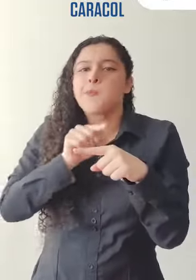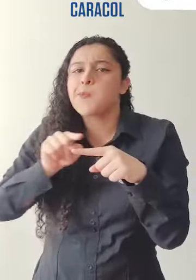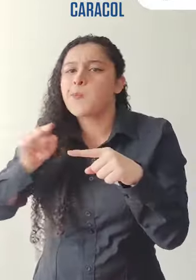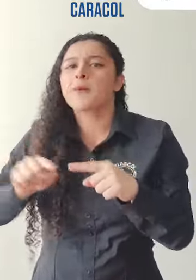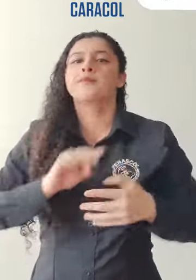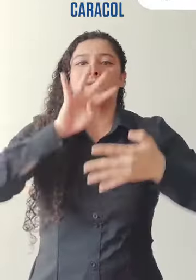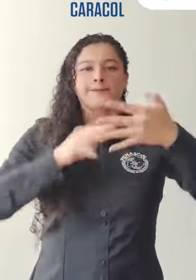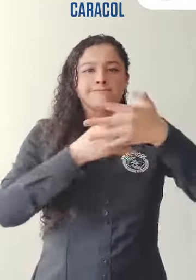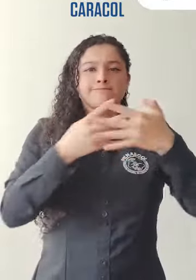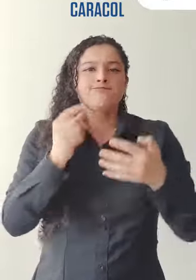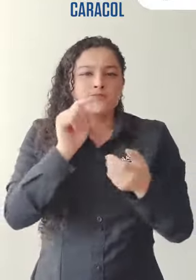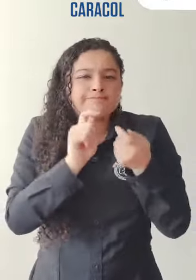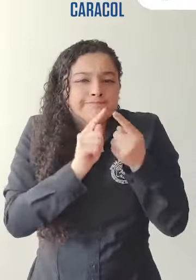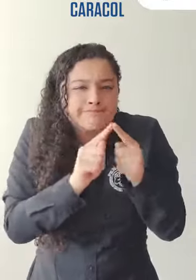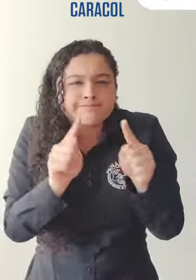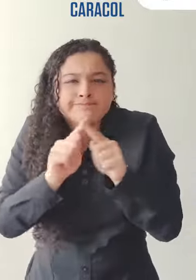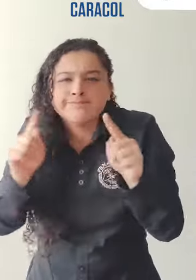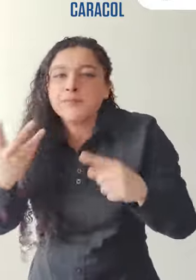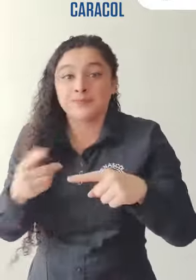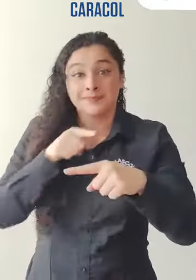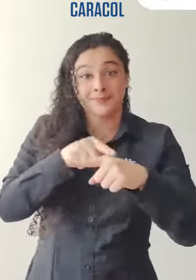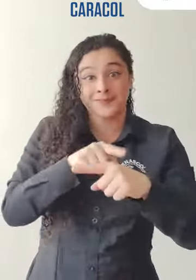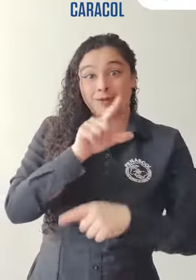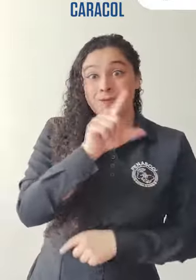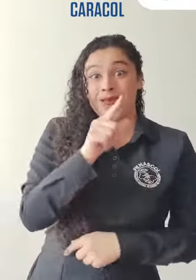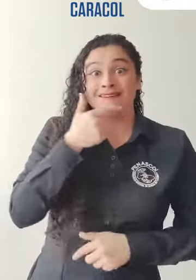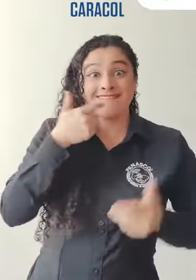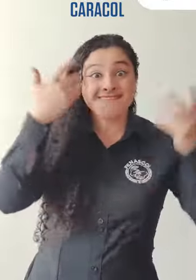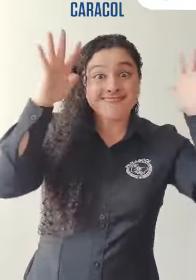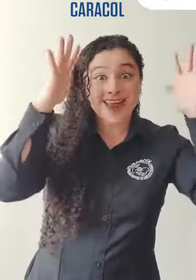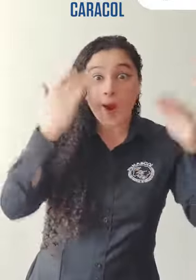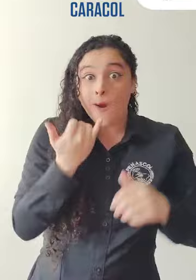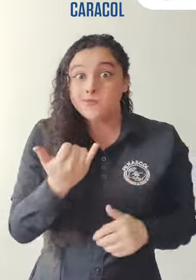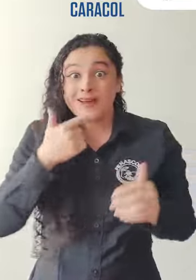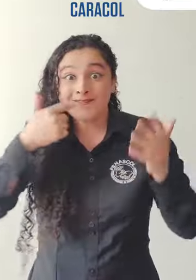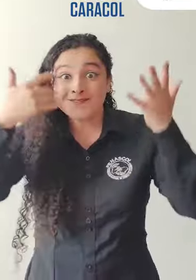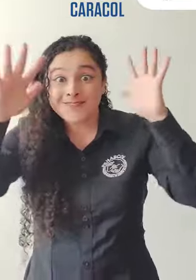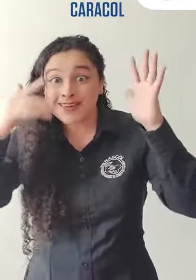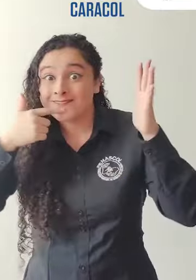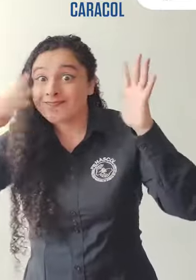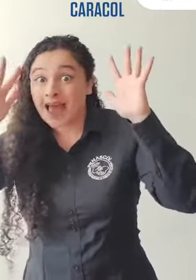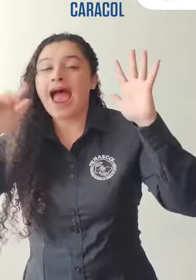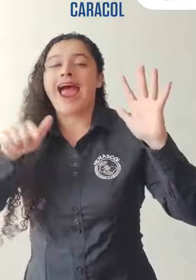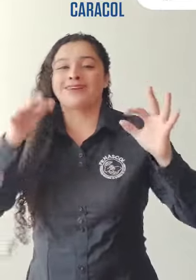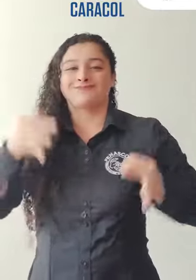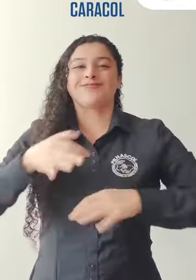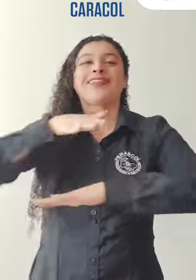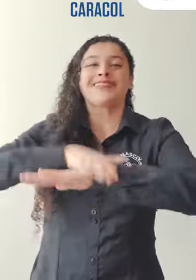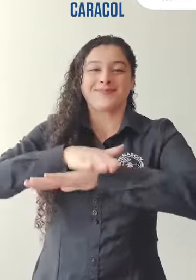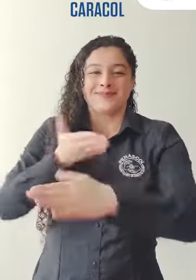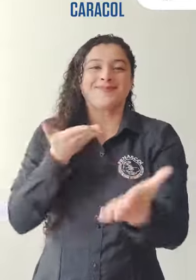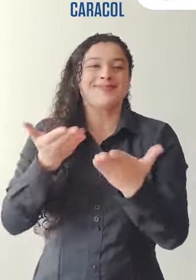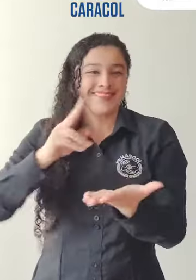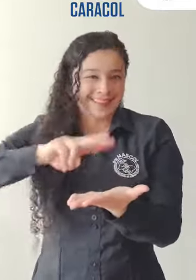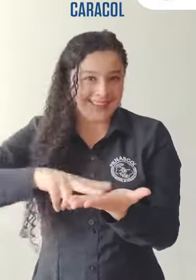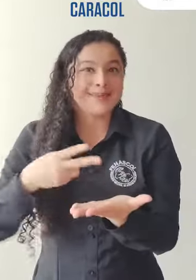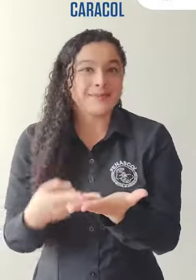Los días que son festivos tendremos interpretación en la emisión del mediodía. Los días que no son festivos,